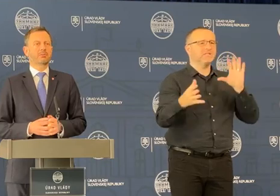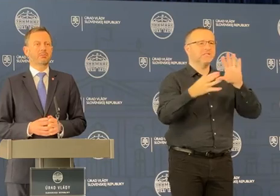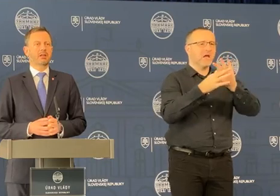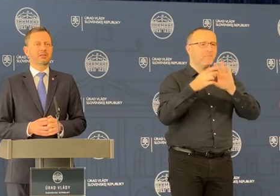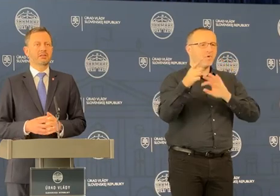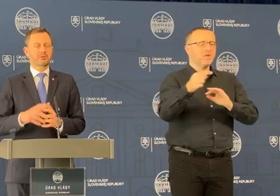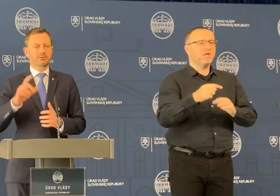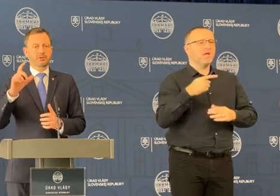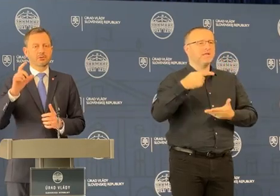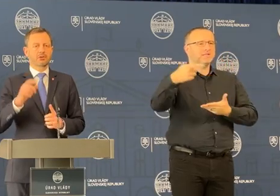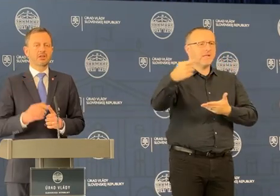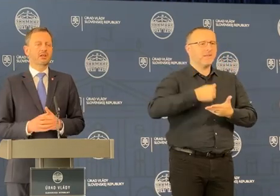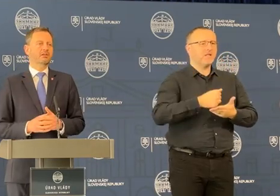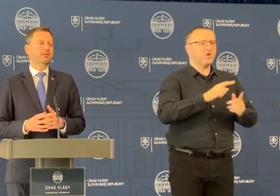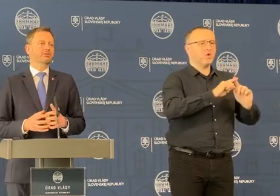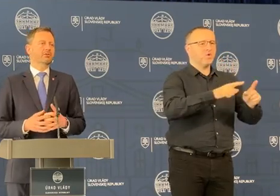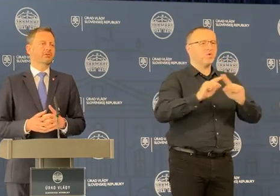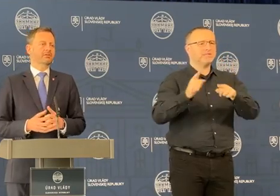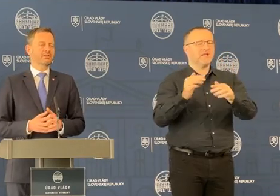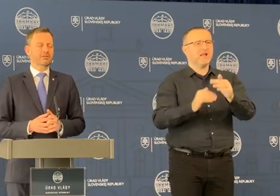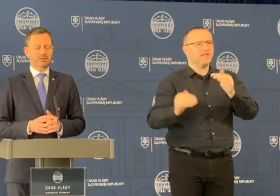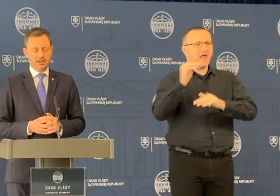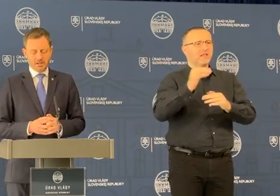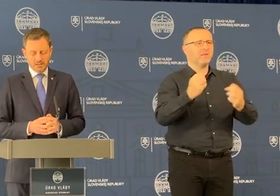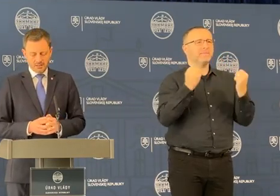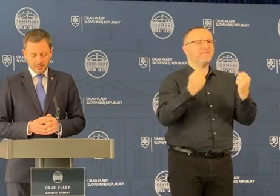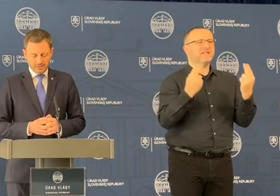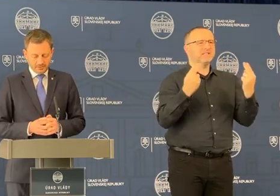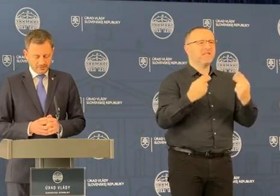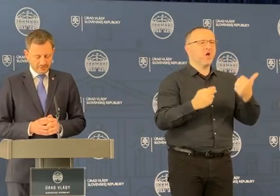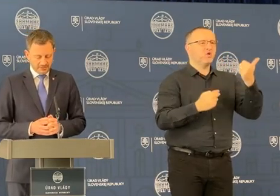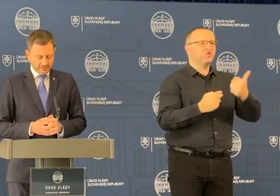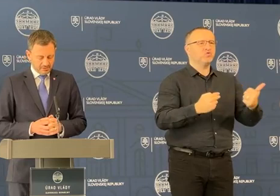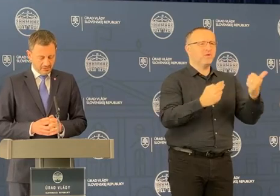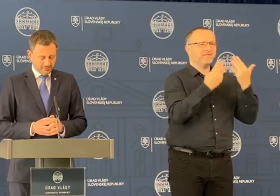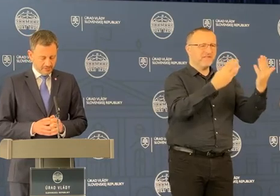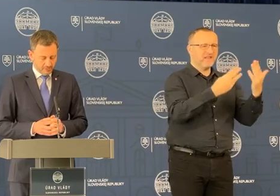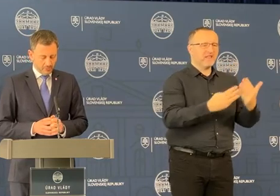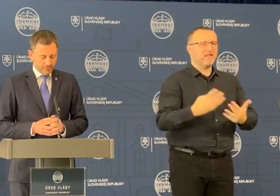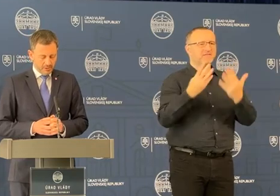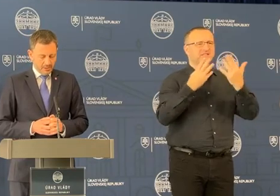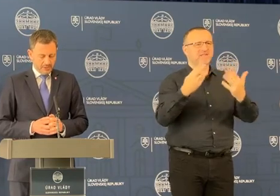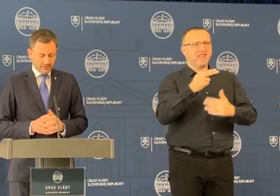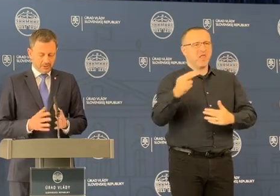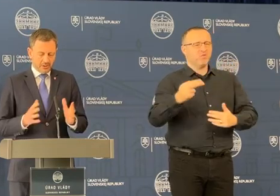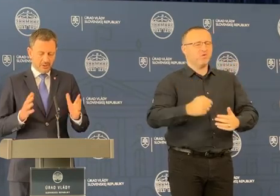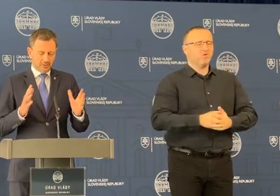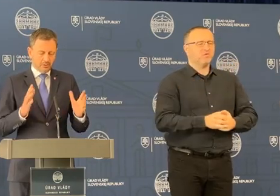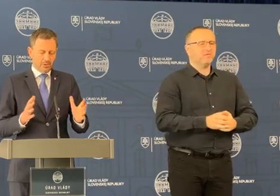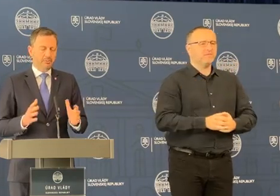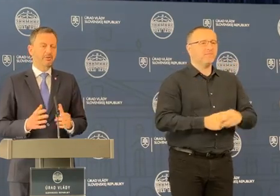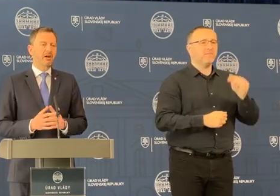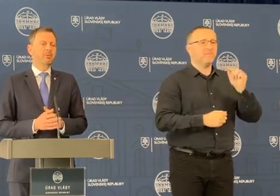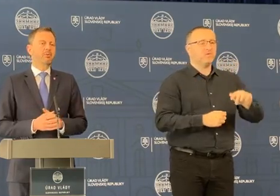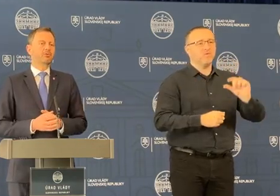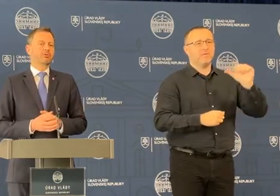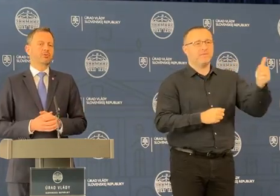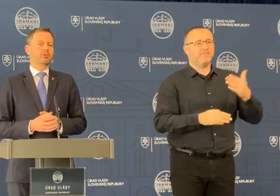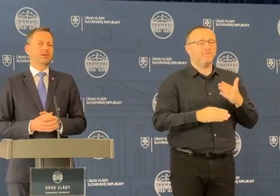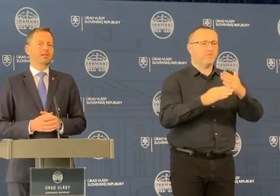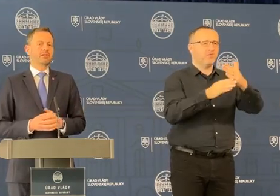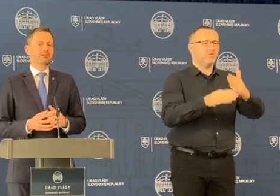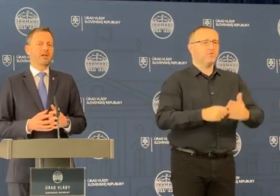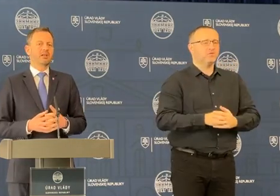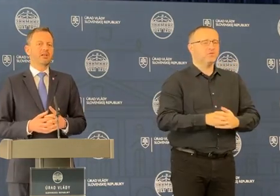dávajú si preplatiť ten rozdiel, ktorý je nad 199 a 99 eur. Takže to je prvá pomoc,